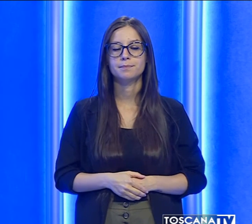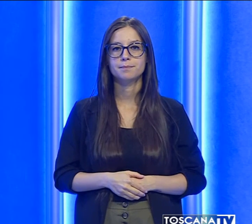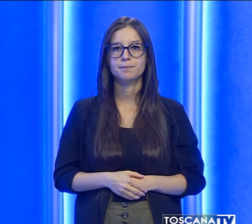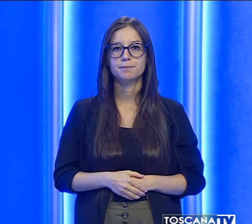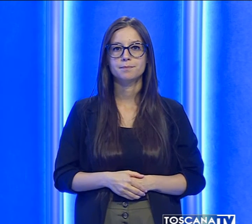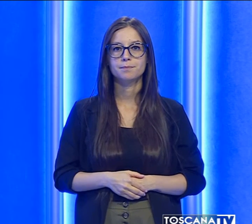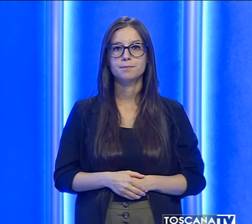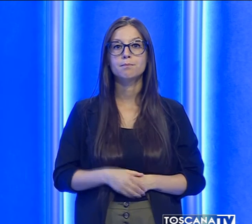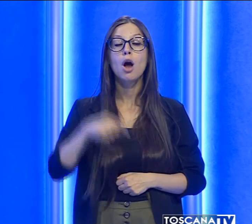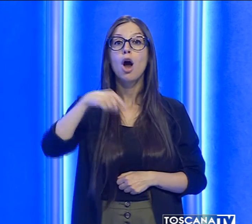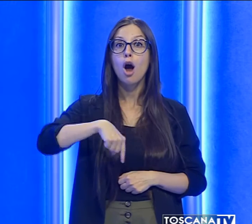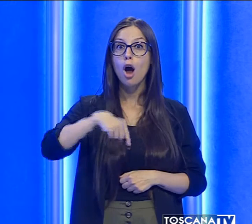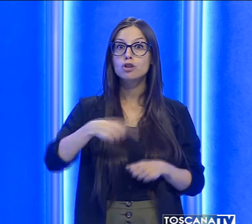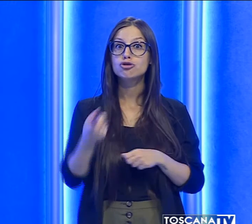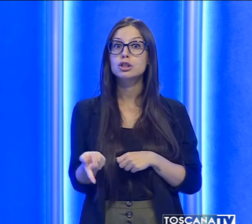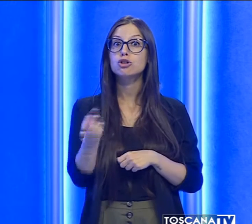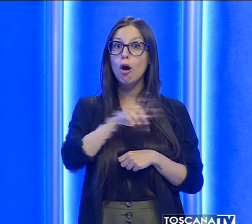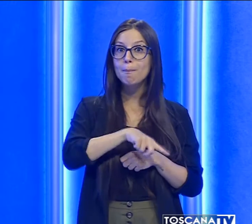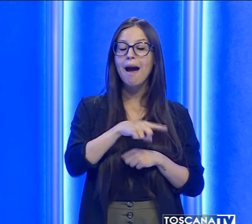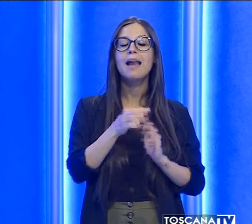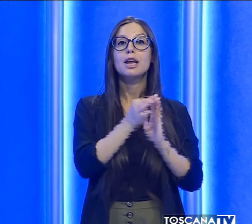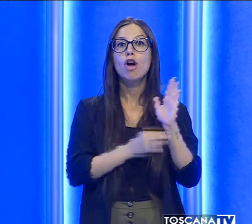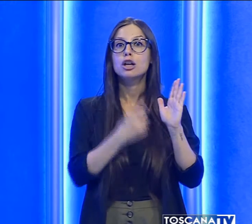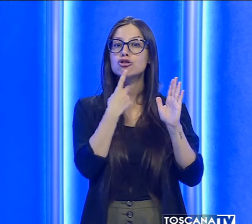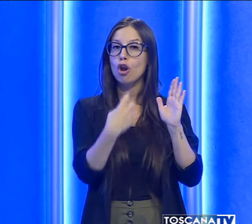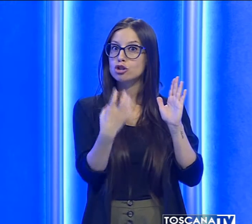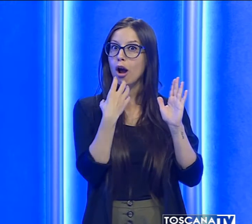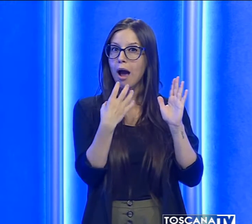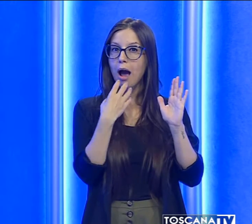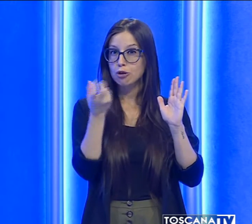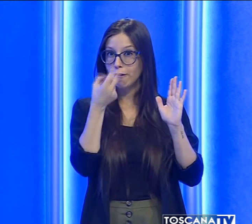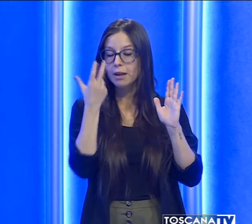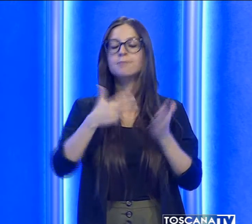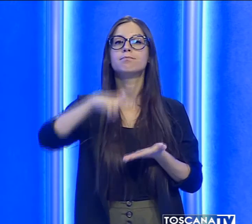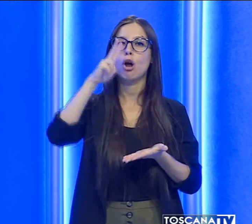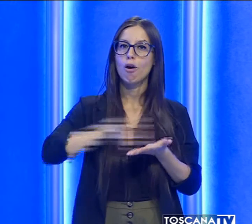Confermato oggi e domani il codice rosso per il caldo a Firenze.